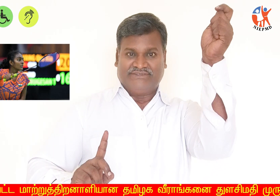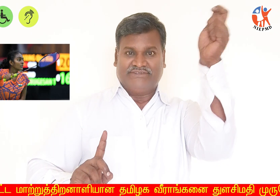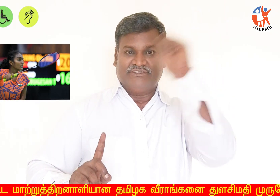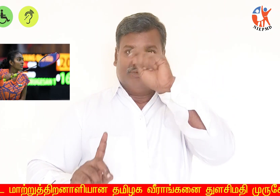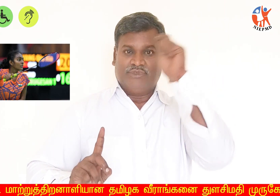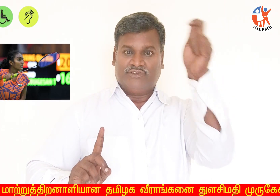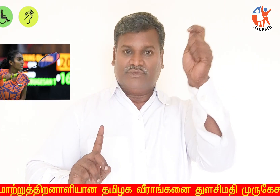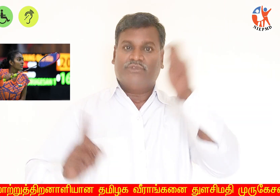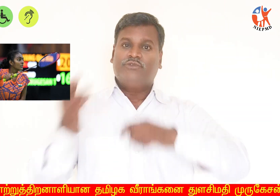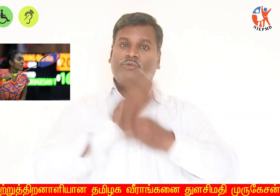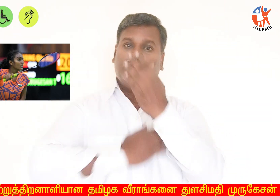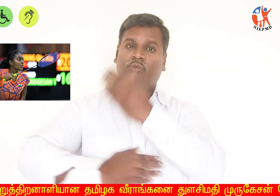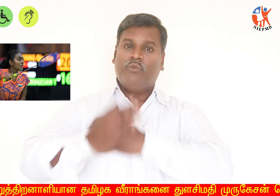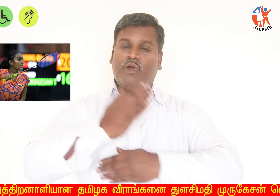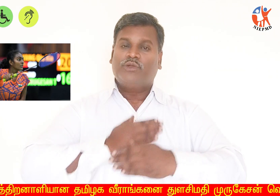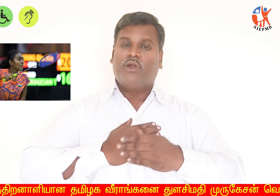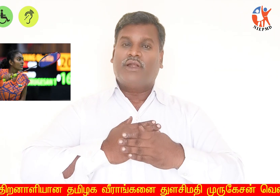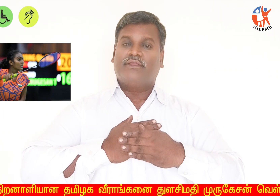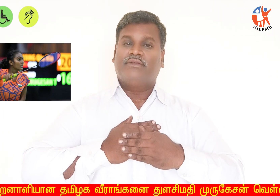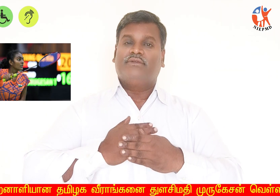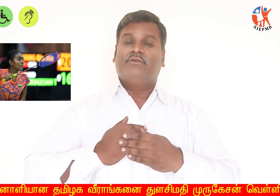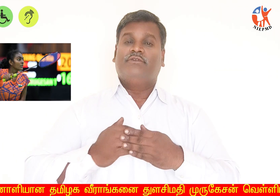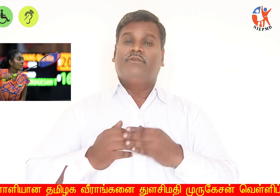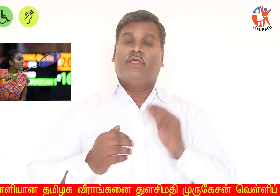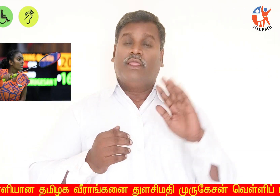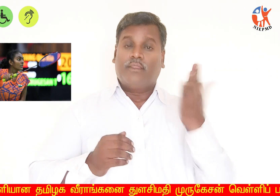துலசி மதி முறுகேசன் வெள்ளிப்பதக்கம் தென்றார்